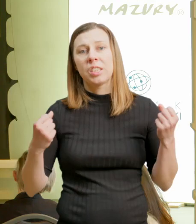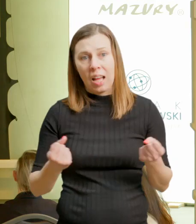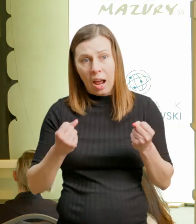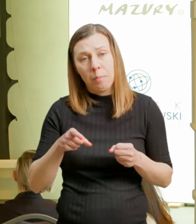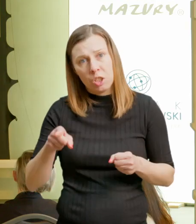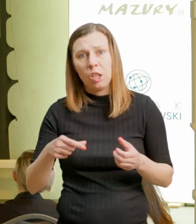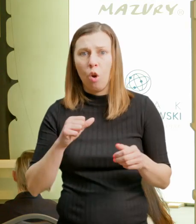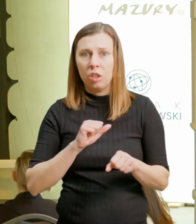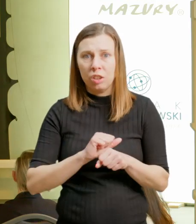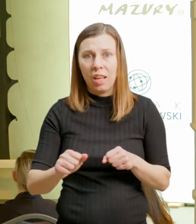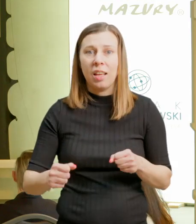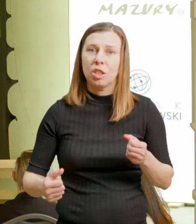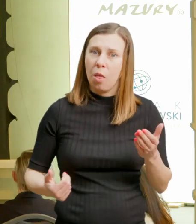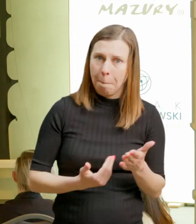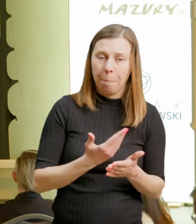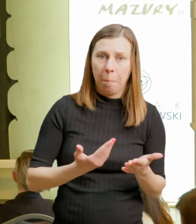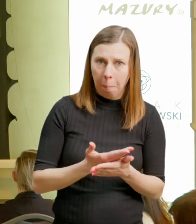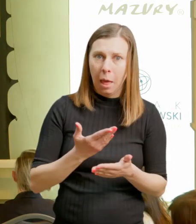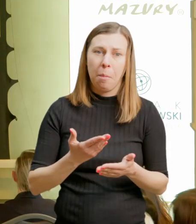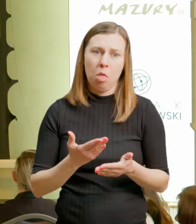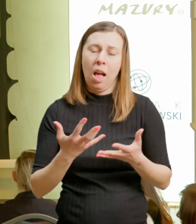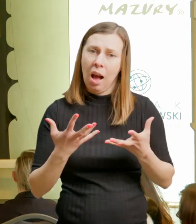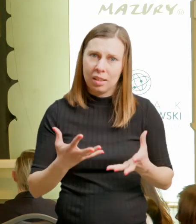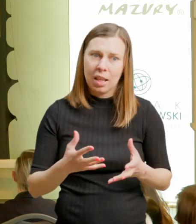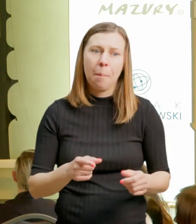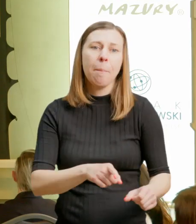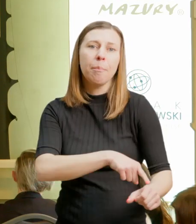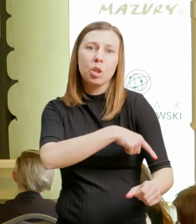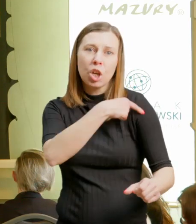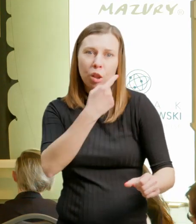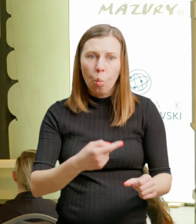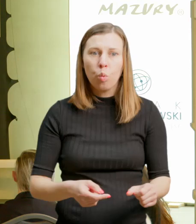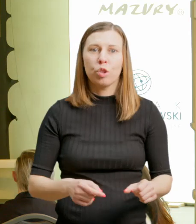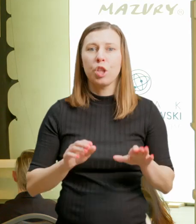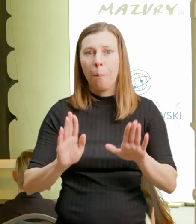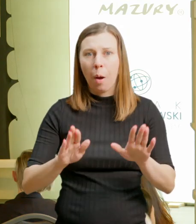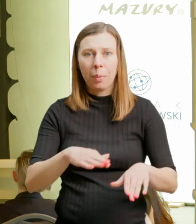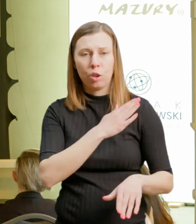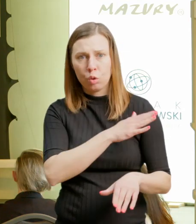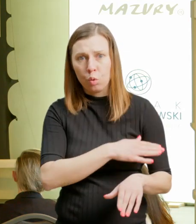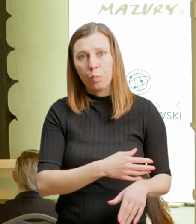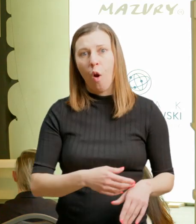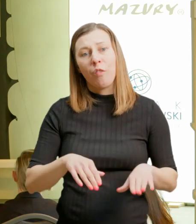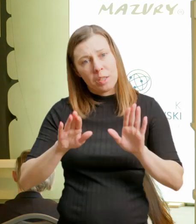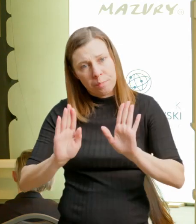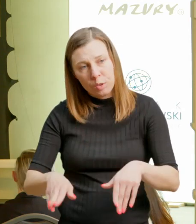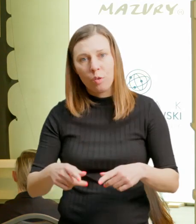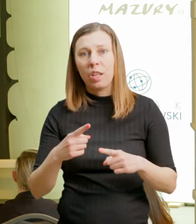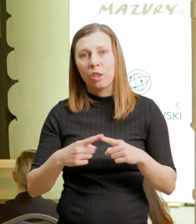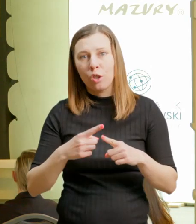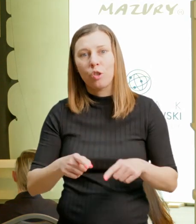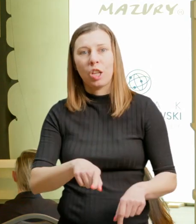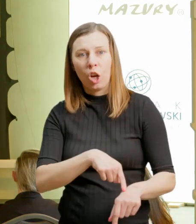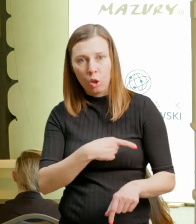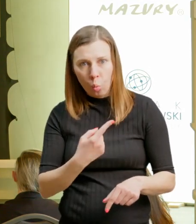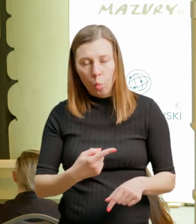trendem, w tym, żeby przedłużyć te pobyty służbowe i zostać na kilka dni urlopu dłużej. Chcemy wykorzystywać wyjazdy